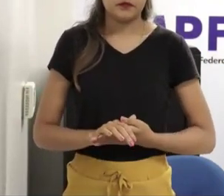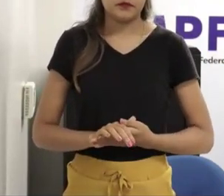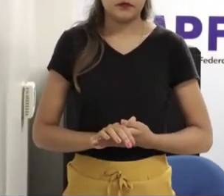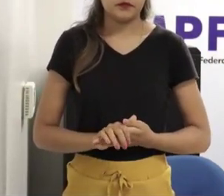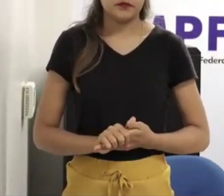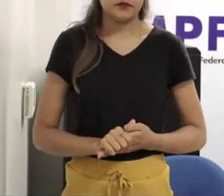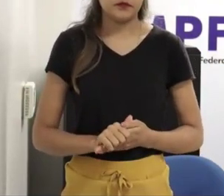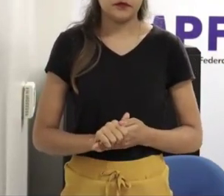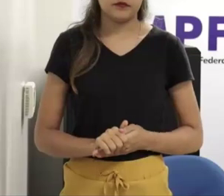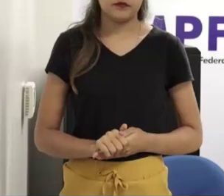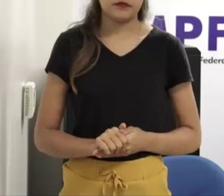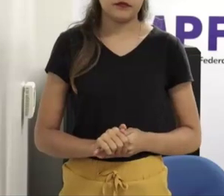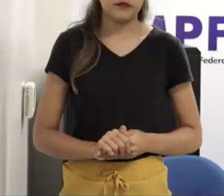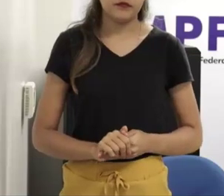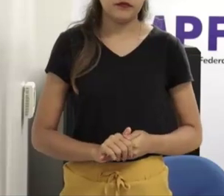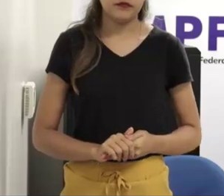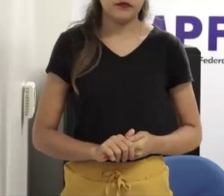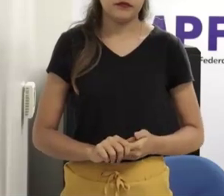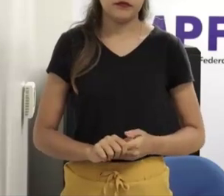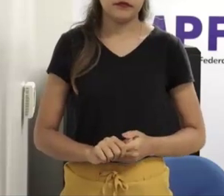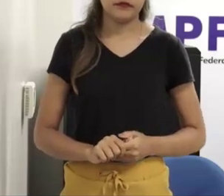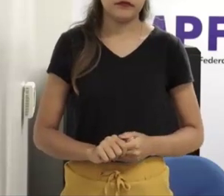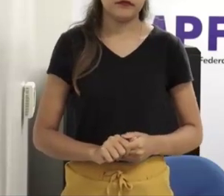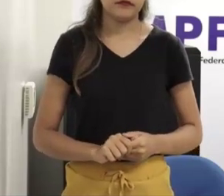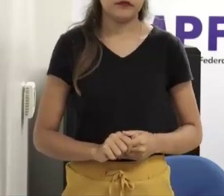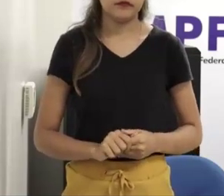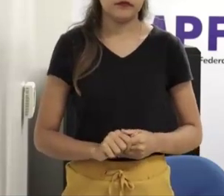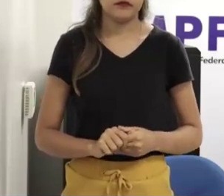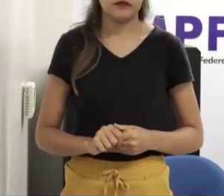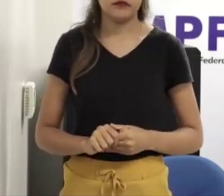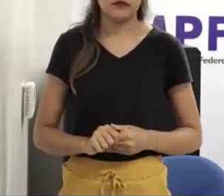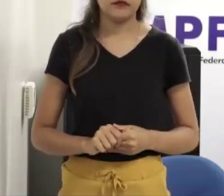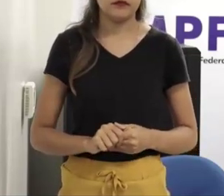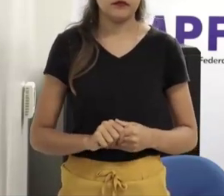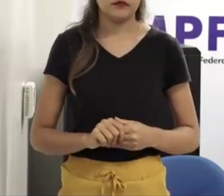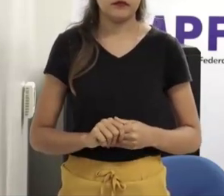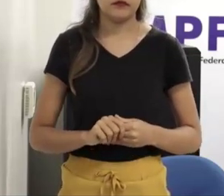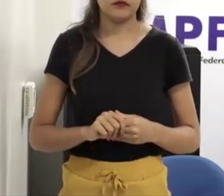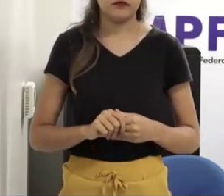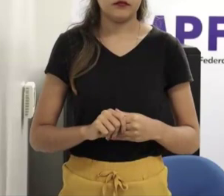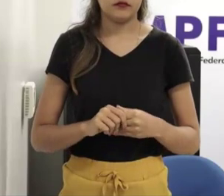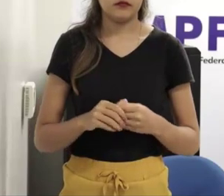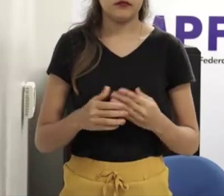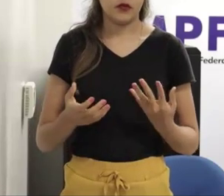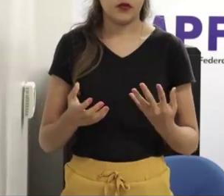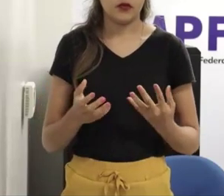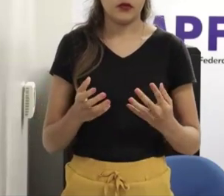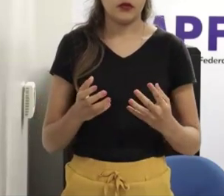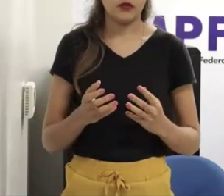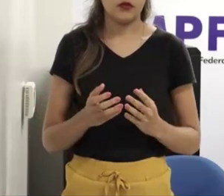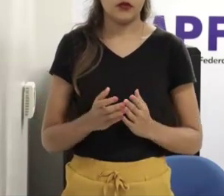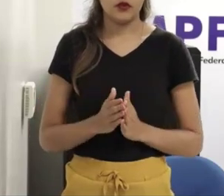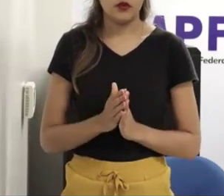eu até tenho divulgado material que as fundações Childhood, Childhood Fund, deram, porque são muito bons,